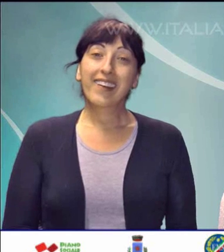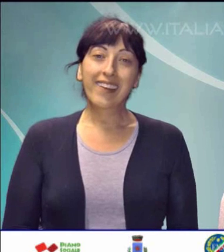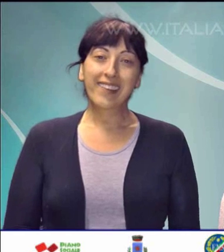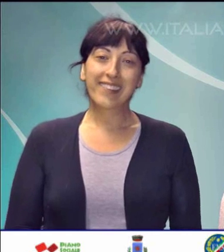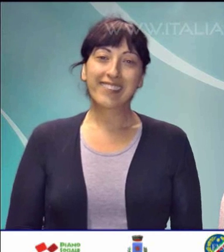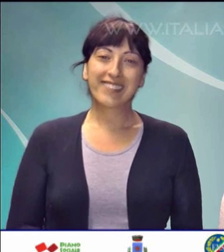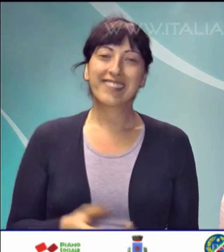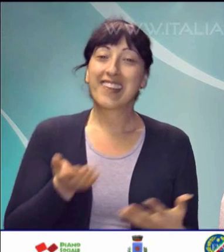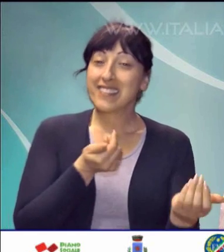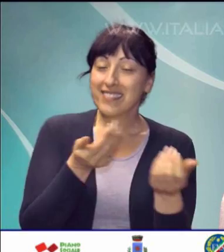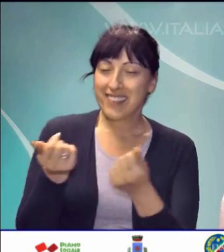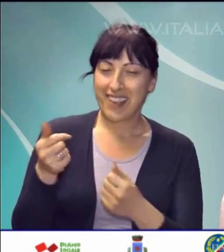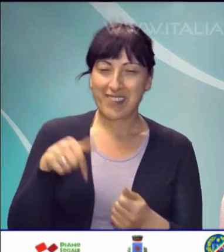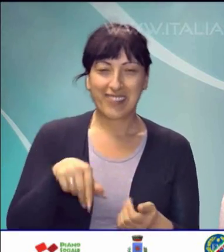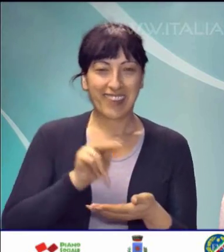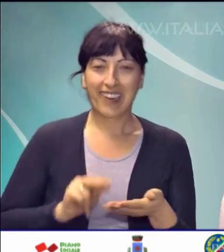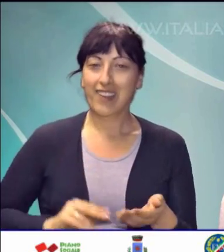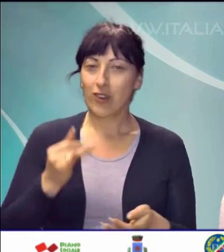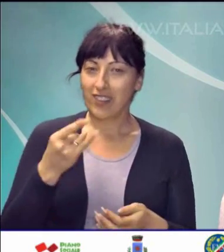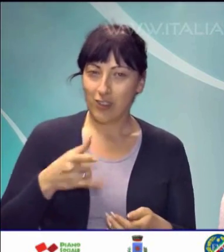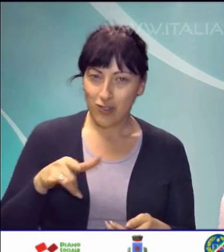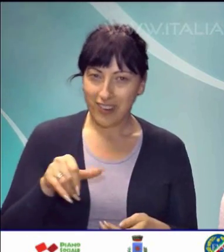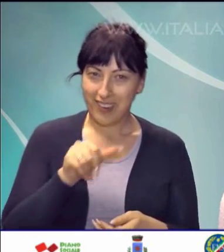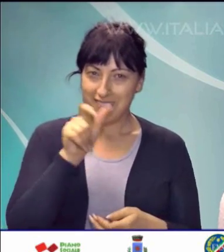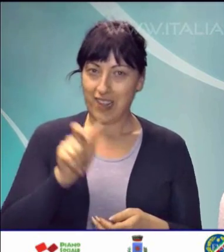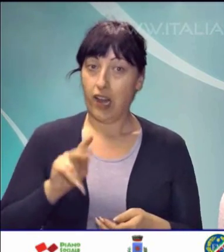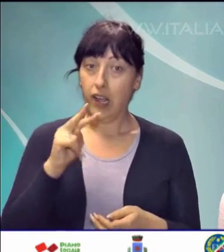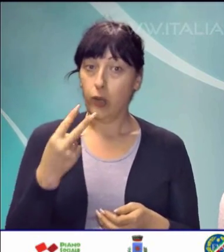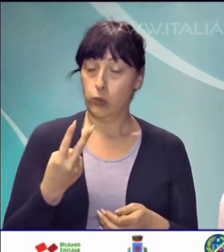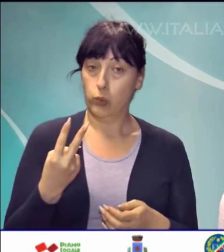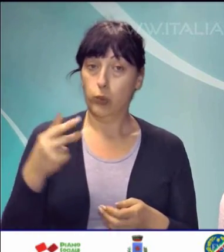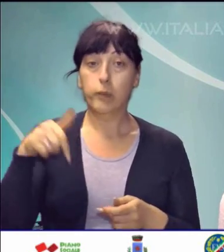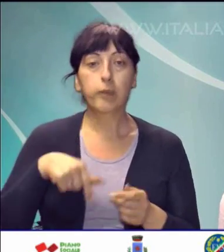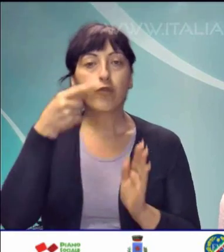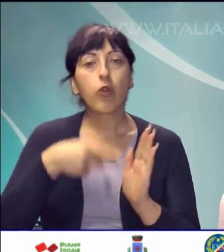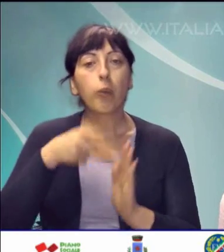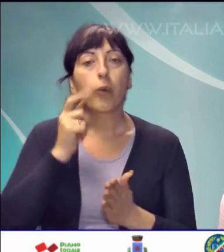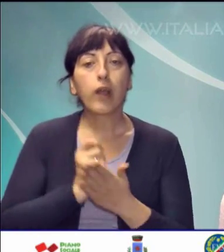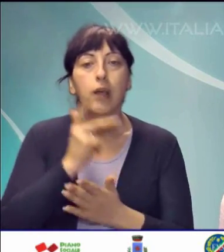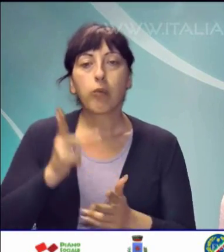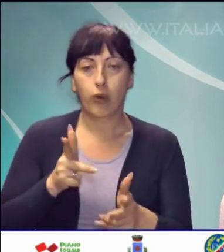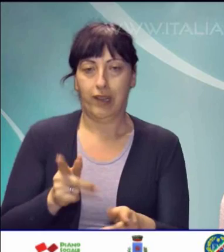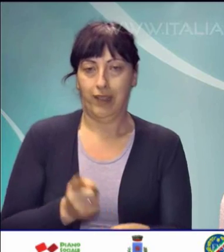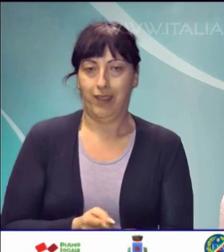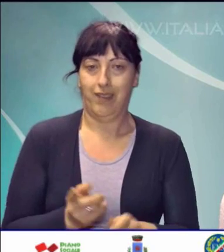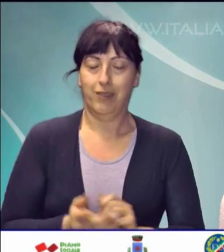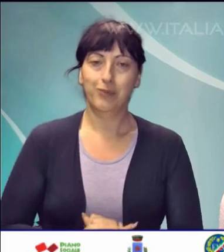Un cordiale saluto dalla redazione della TG List di Italia 2, sono questi i principali fatti del giorno.